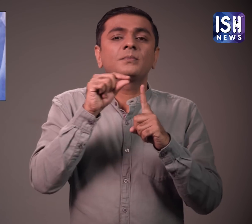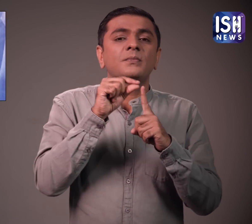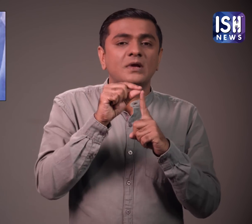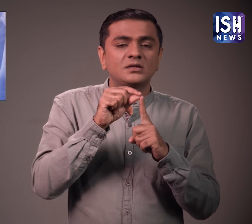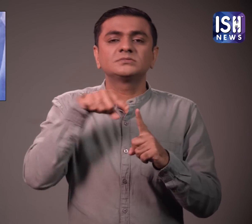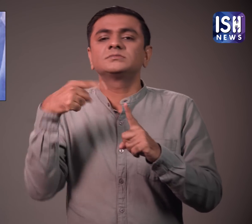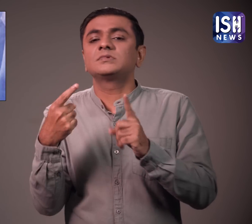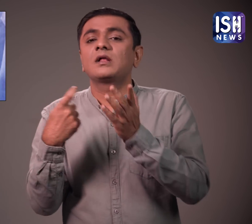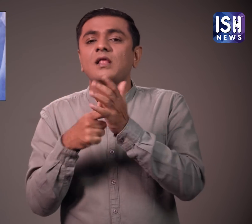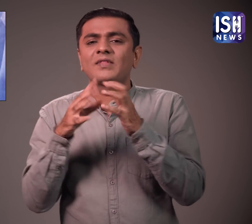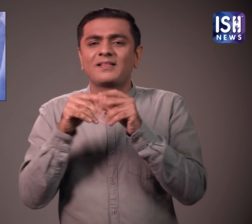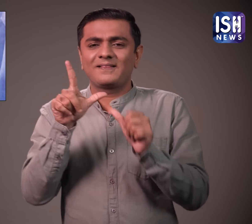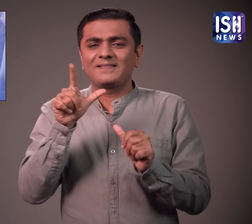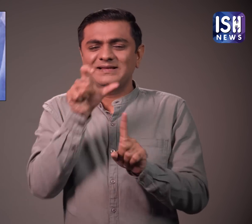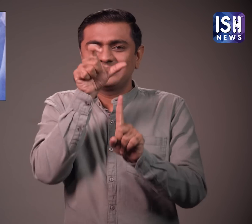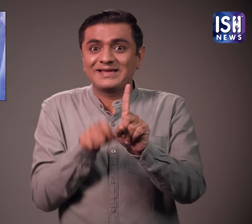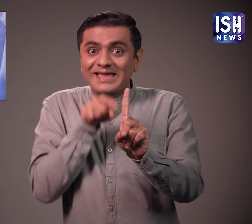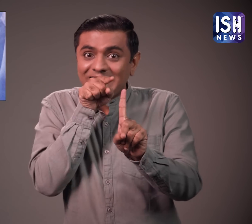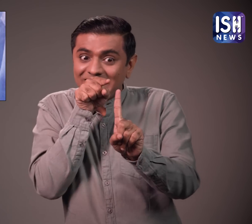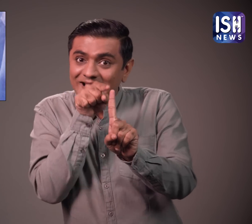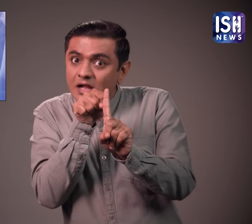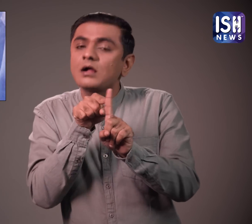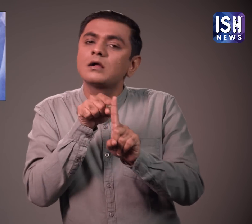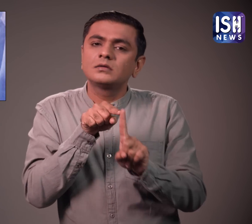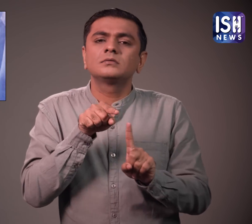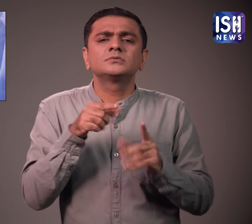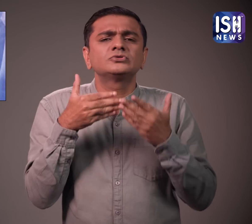चड़्डा को निशाना बनाए बिना ट्वीट कर कहा